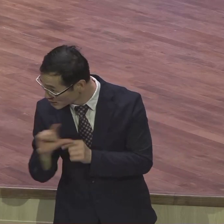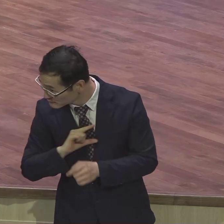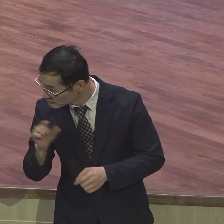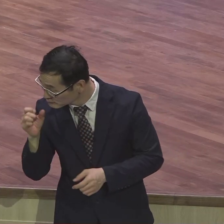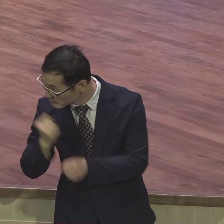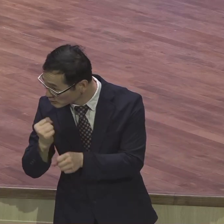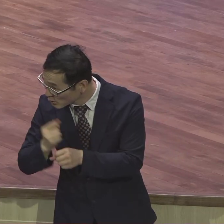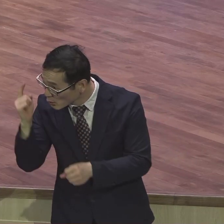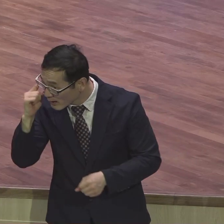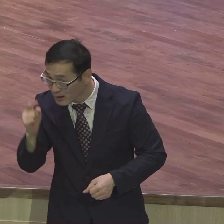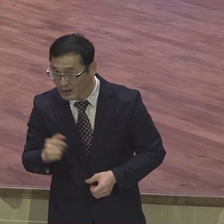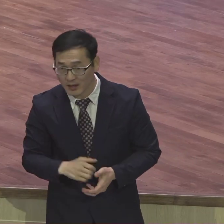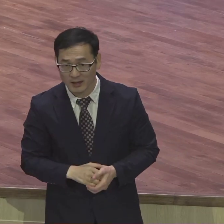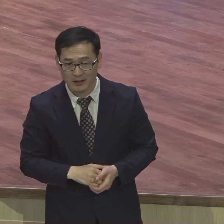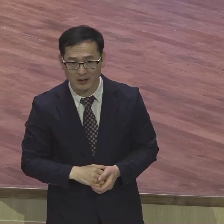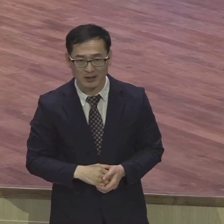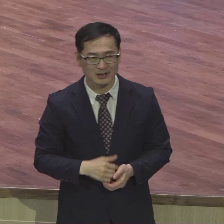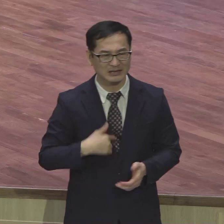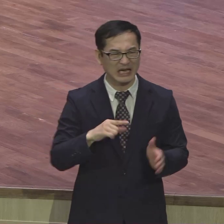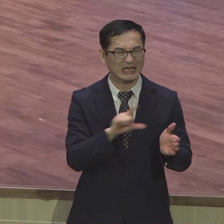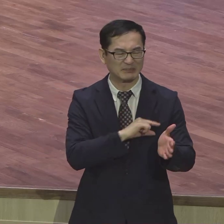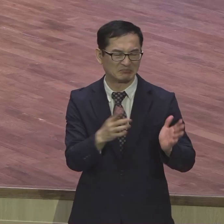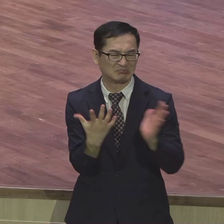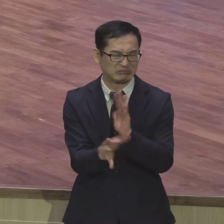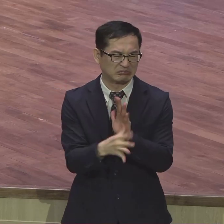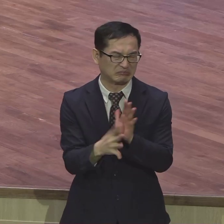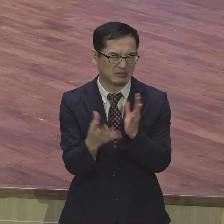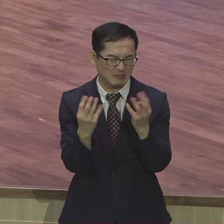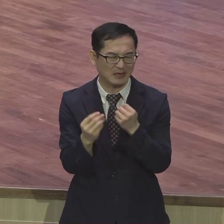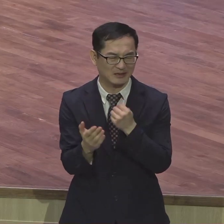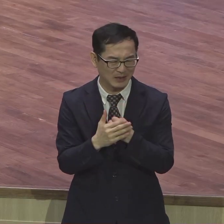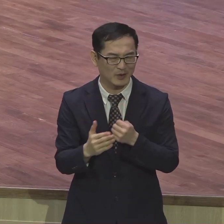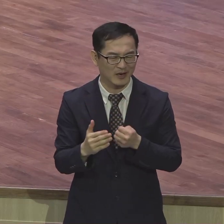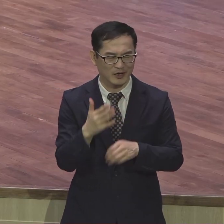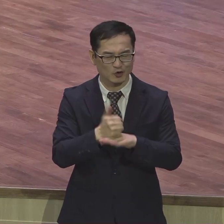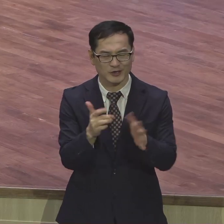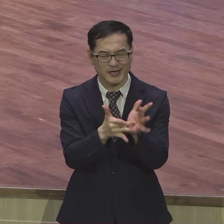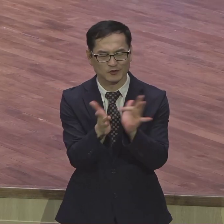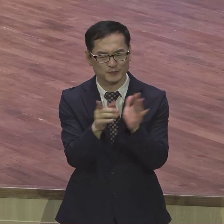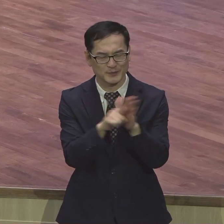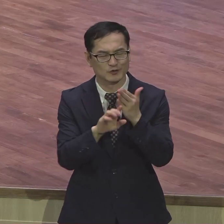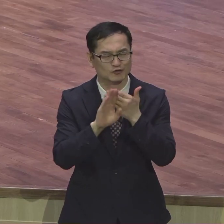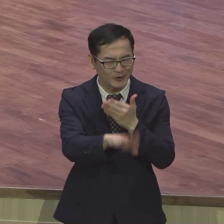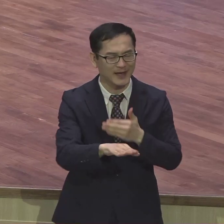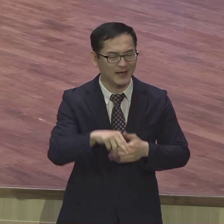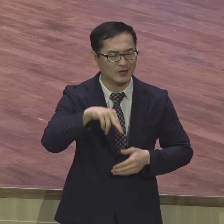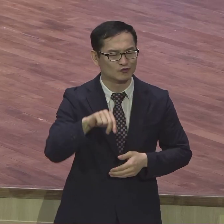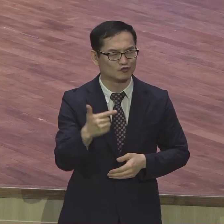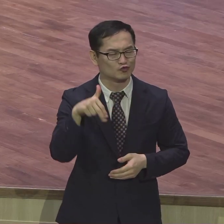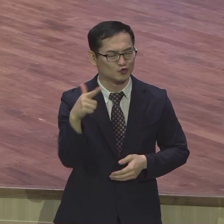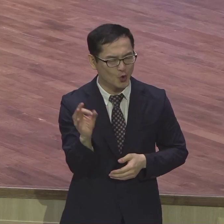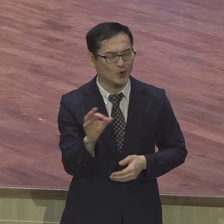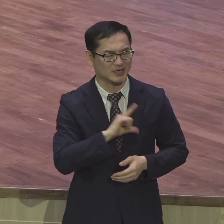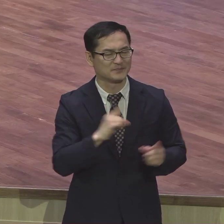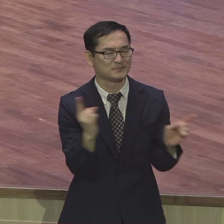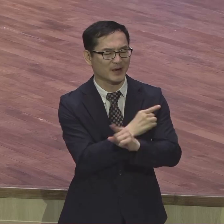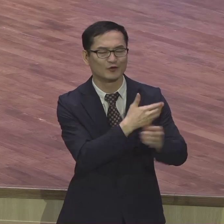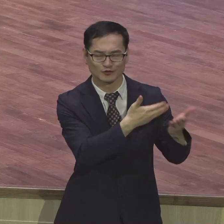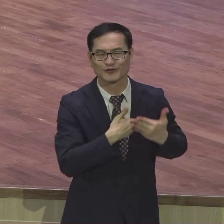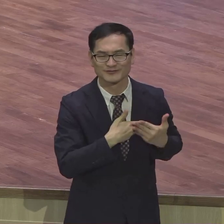예수 믿고 나니까 이름부터 바꿔야 돼야 돼서 순종으로 바꿨대요 그래서 그런지 순종을 잘해요 순종 안되는데